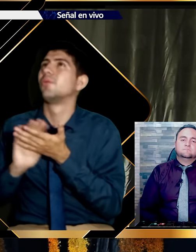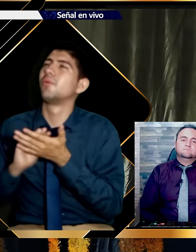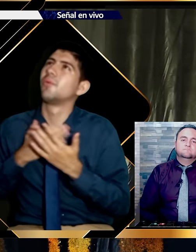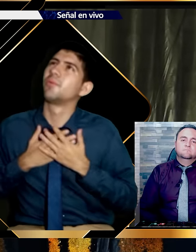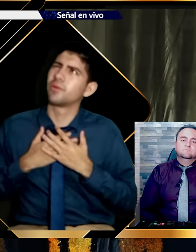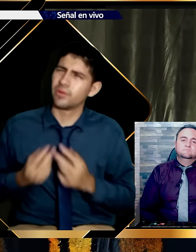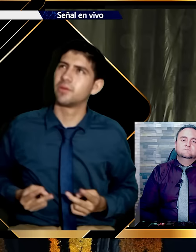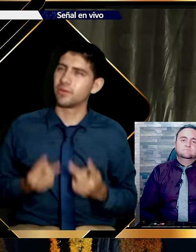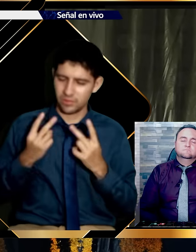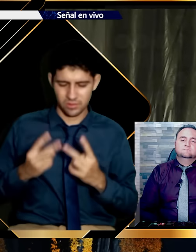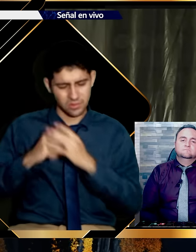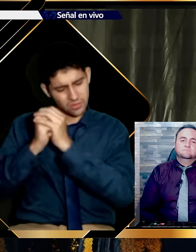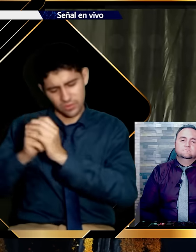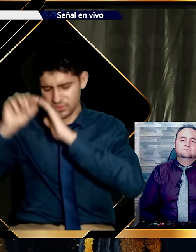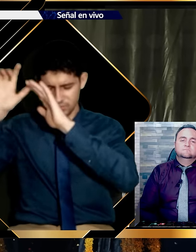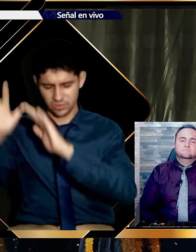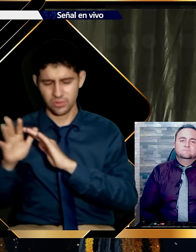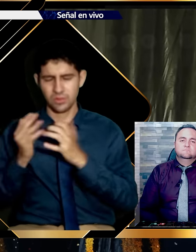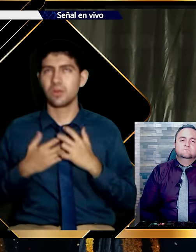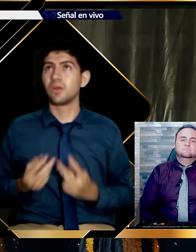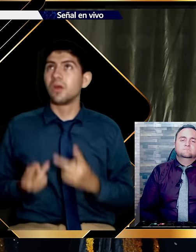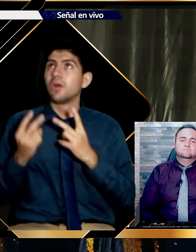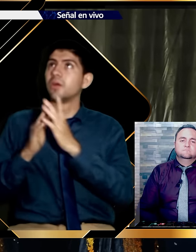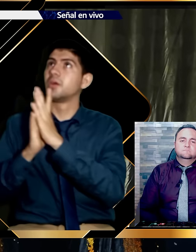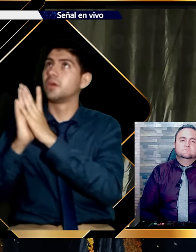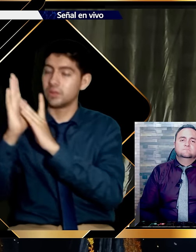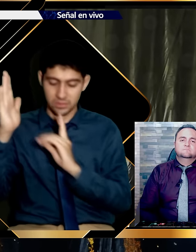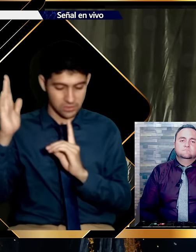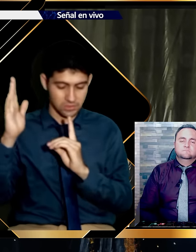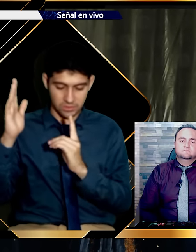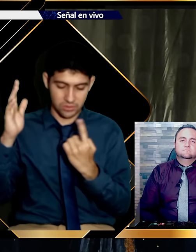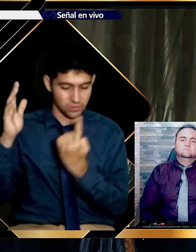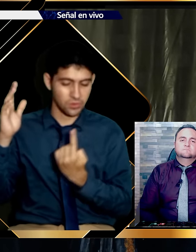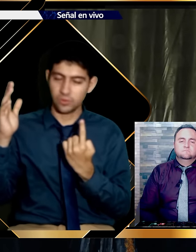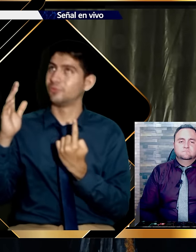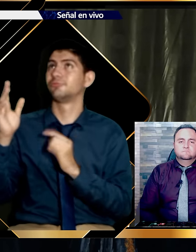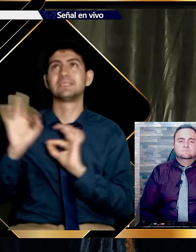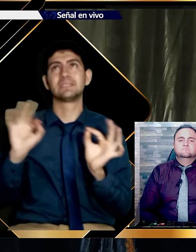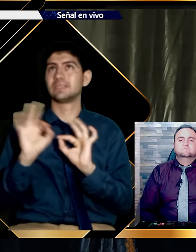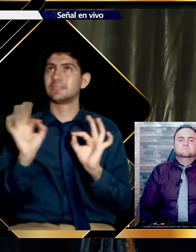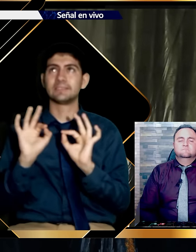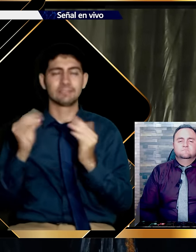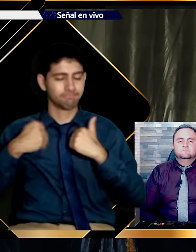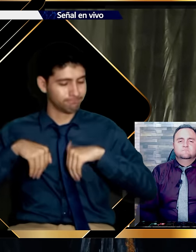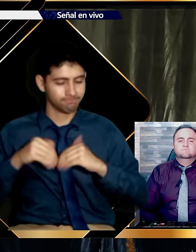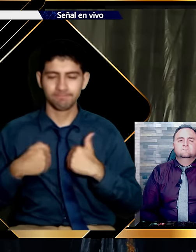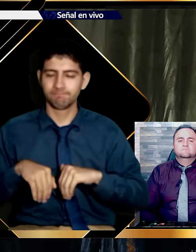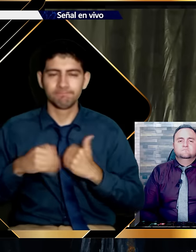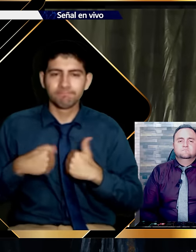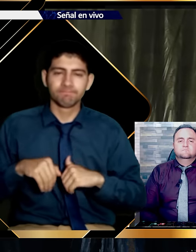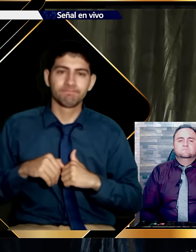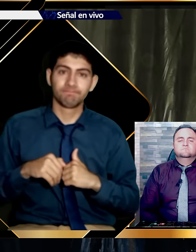Pero salió a adorarlo. Salió a decirle. La vida en el palacio sin rey no es vida.